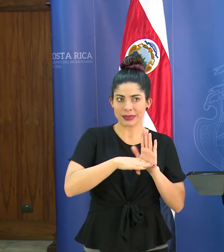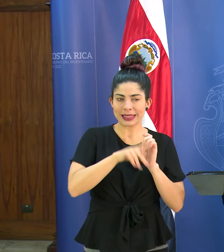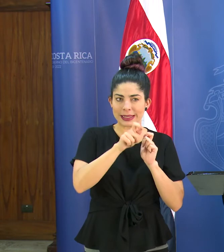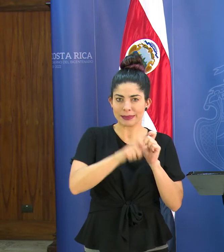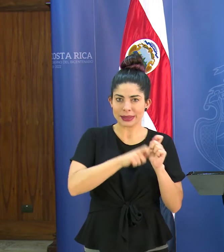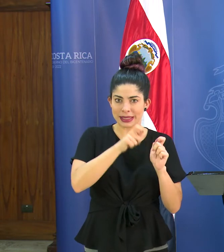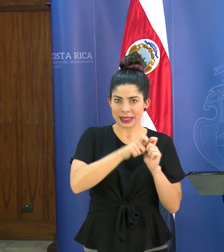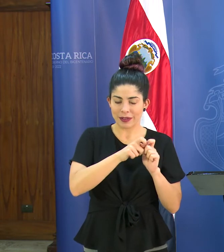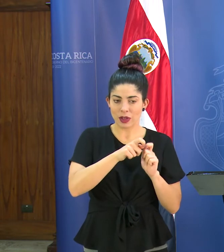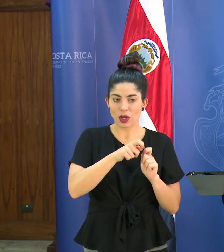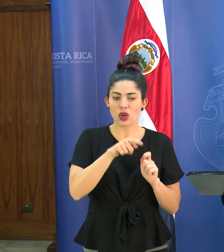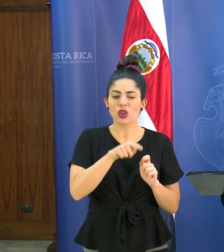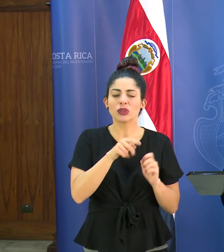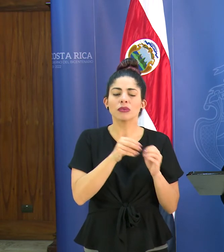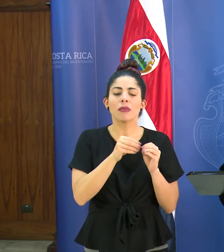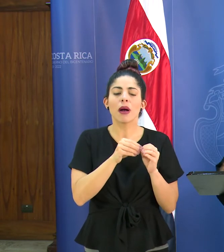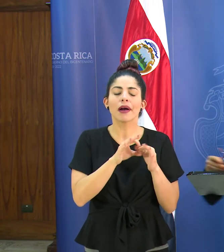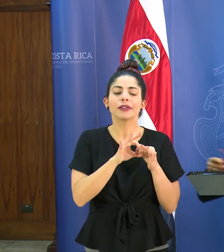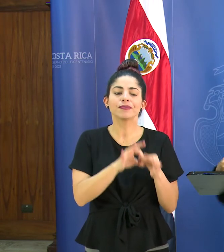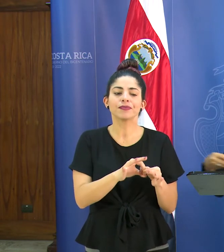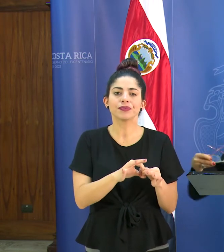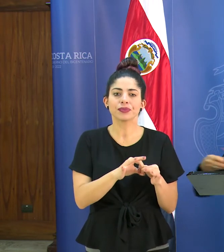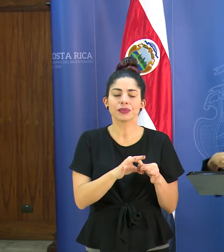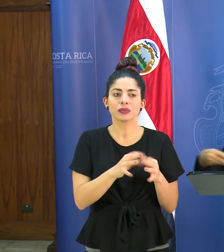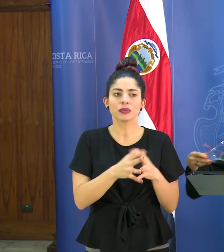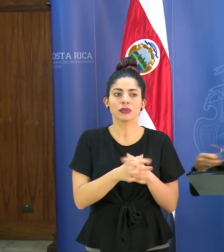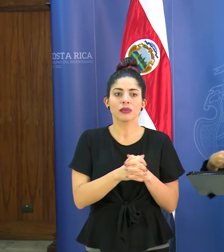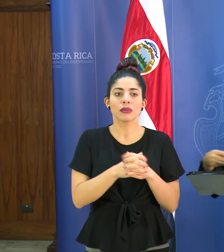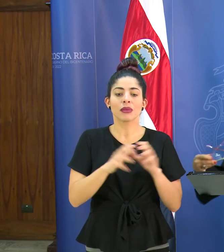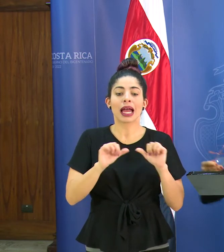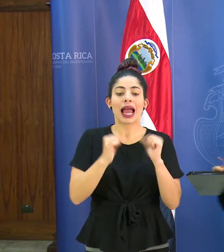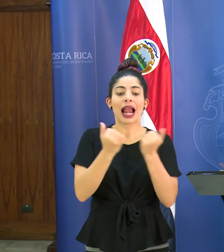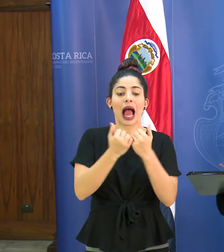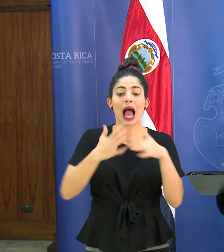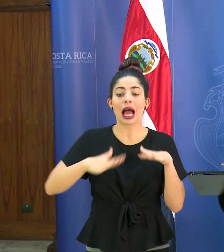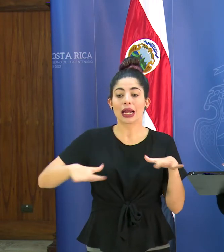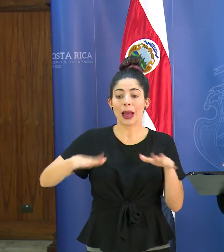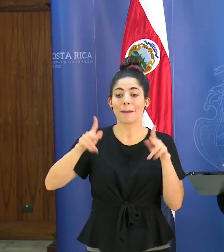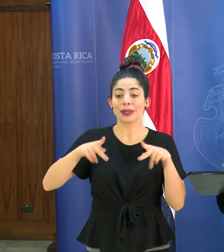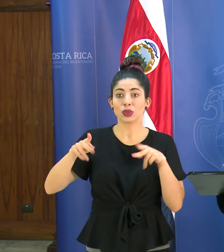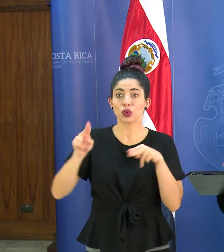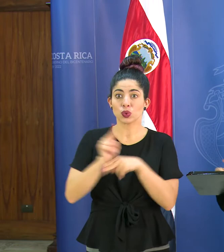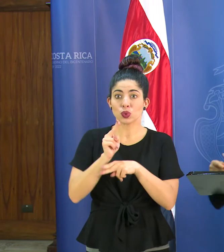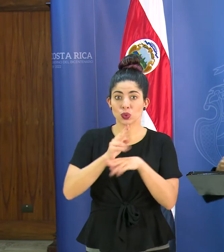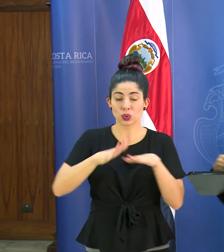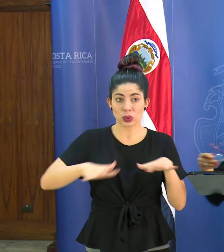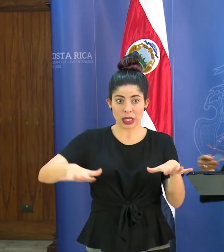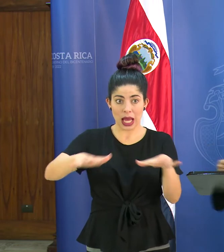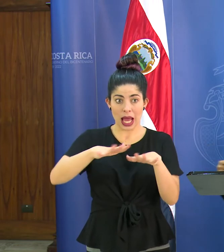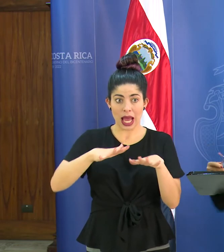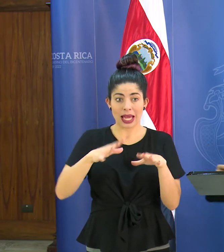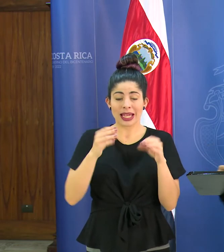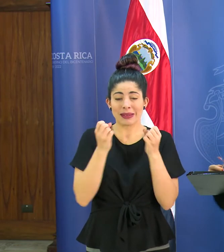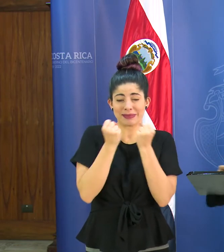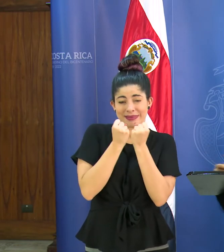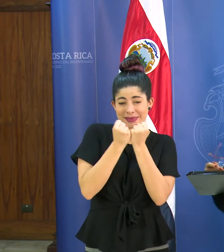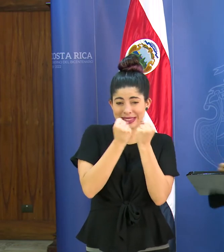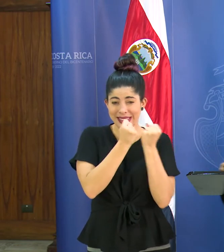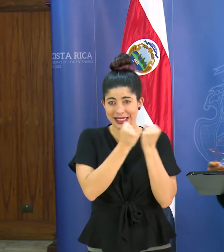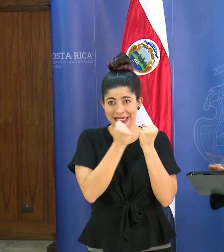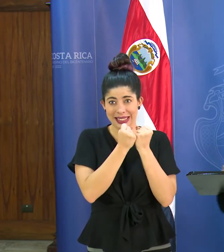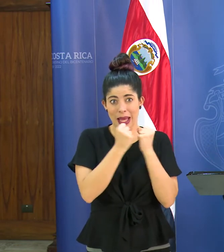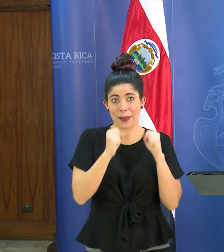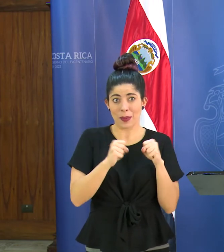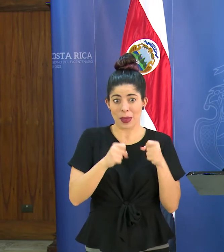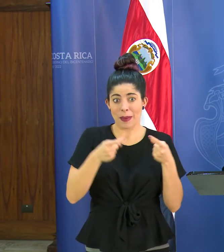específicos que tienen que ver con el área que utilizan las personas y el hacinamiento en qué